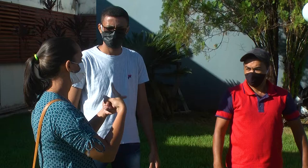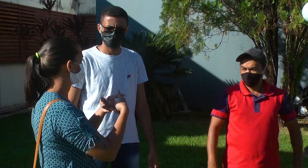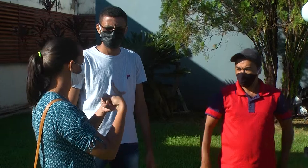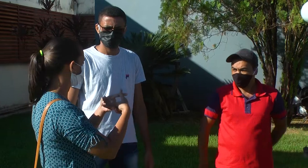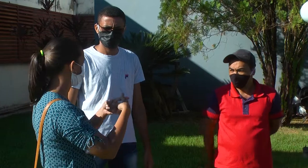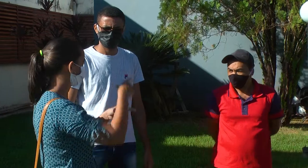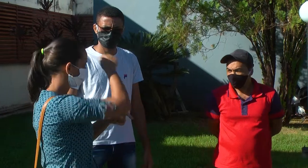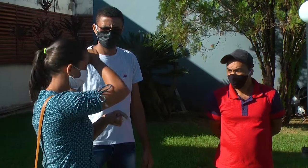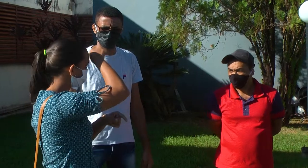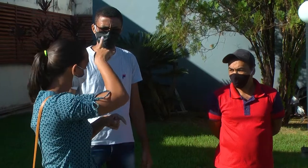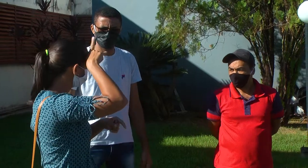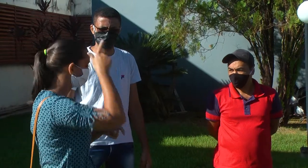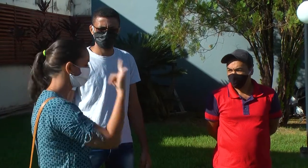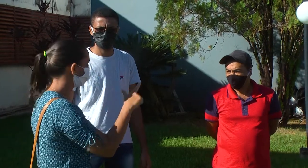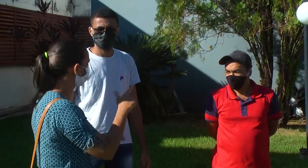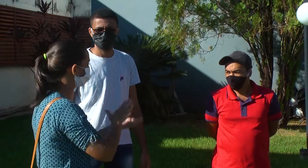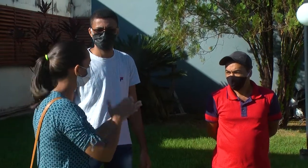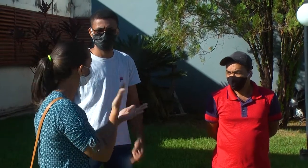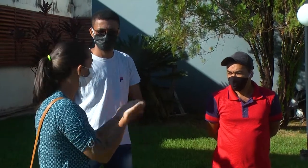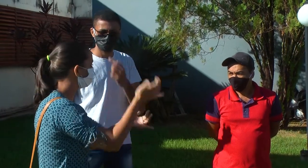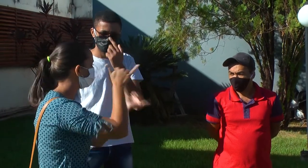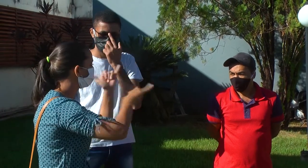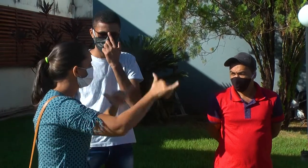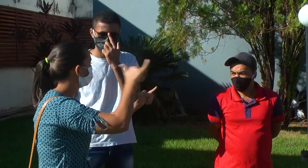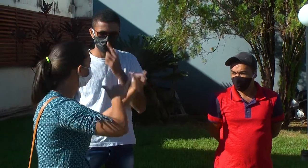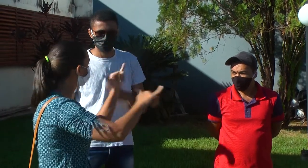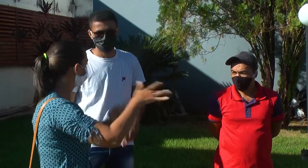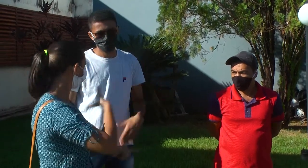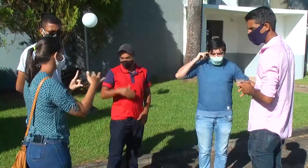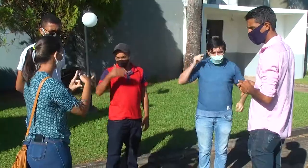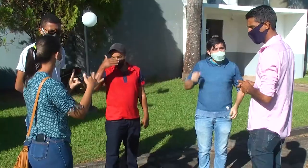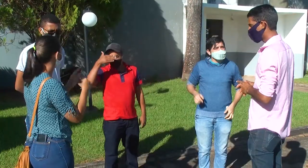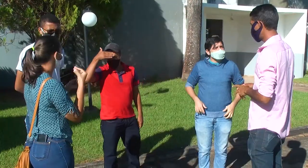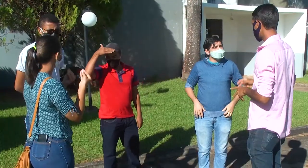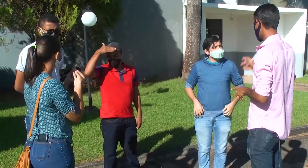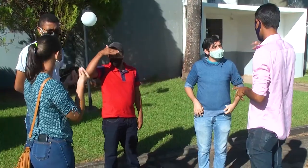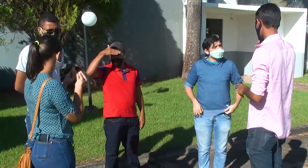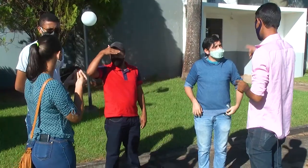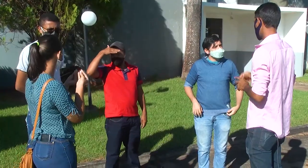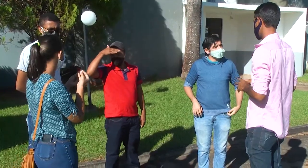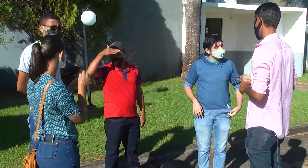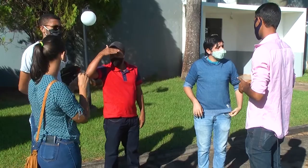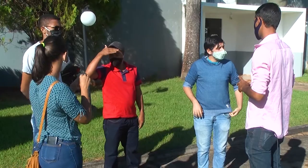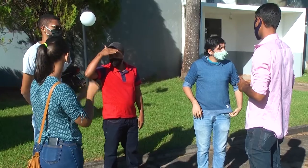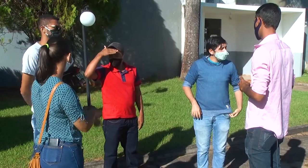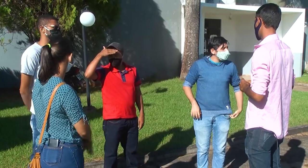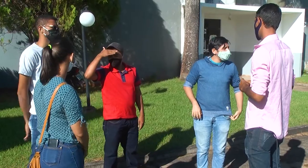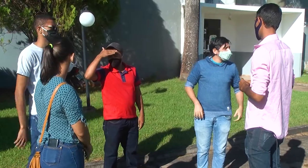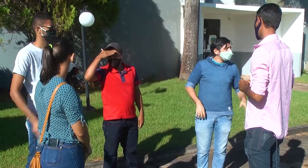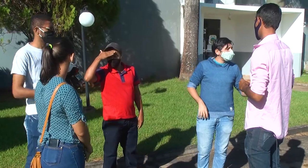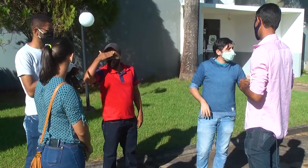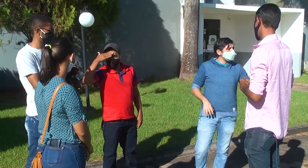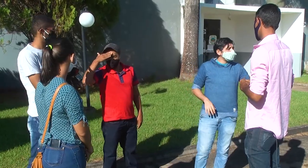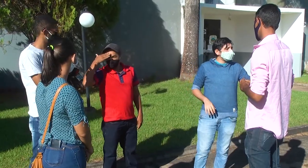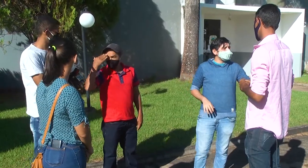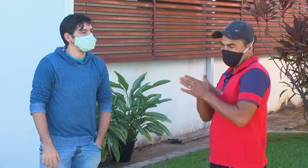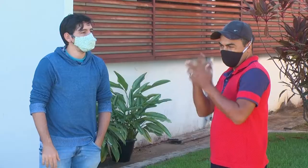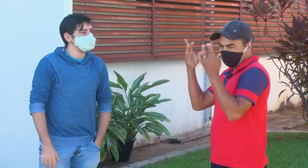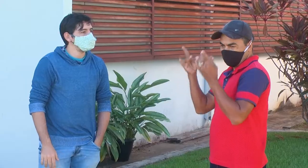Em Rolim de Moura, intérpretes de Libras, língua brasileira de sinais, pedem que o poder público dê